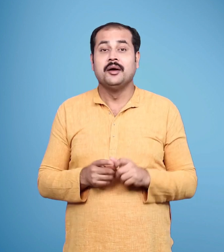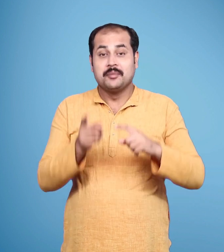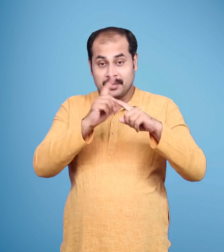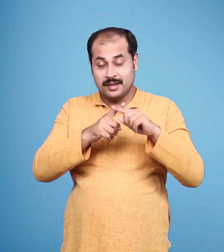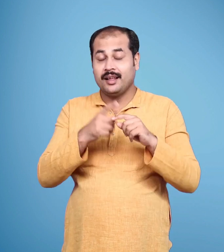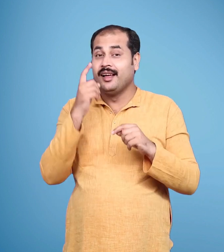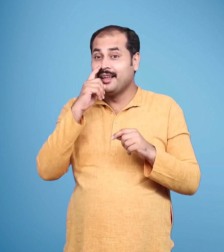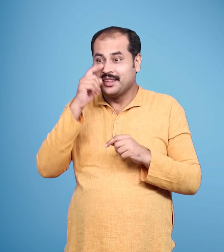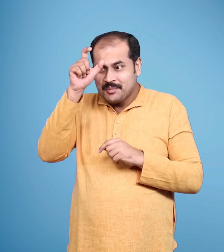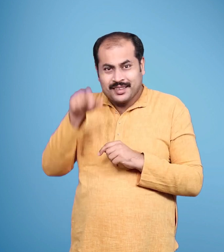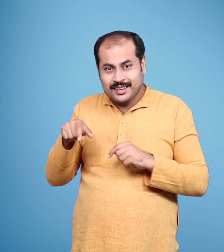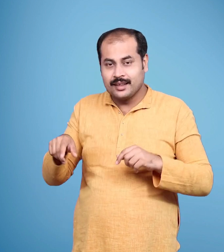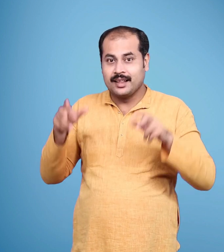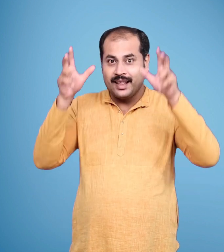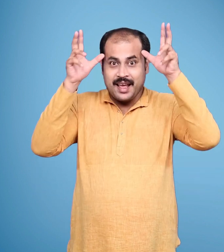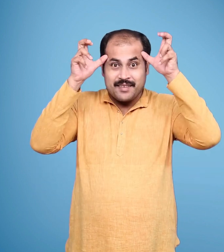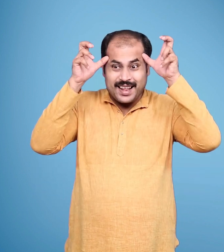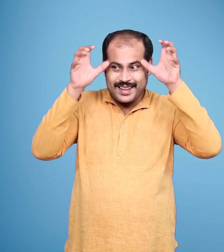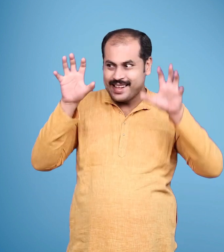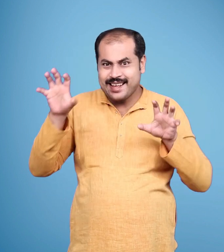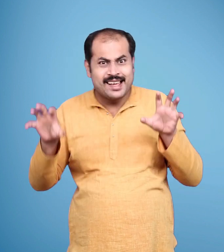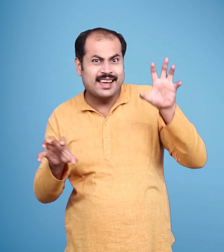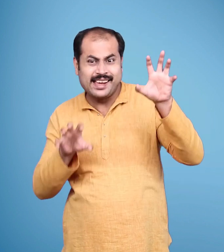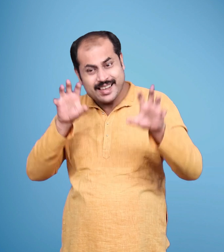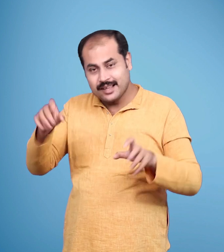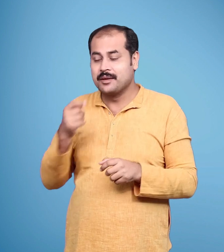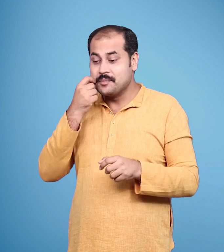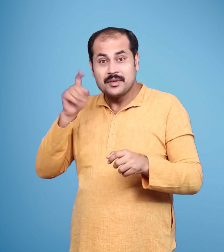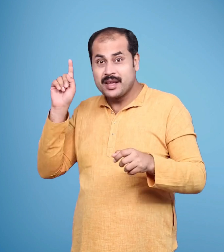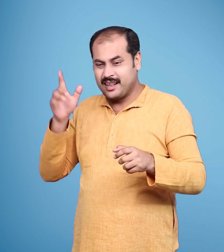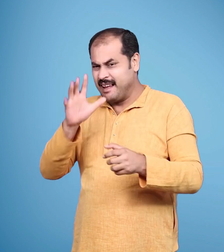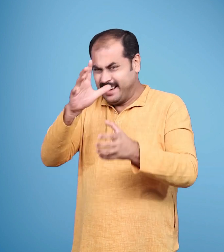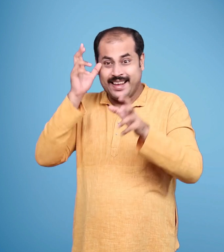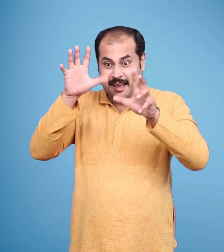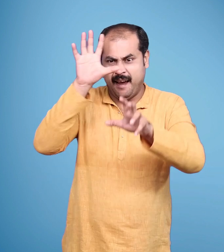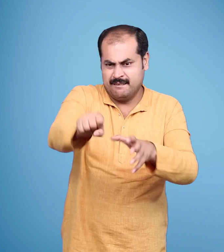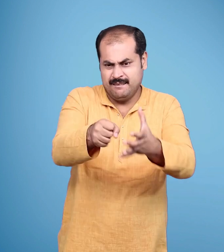एक राक्षसी पिता को खीच कर ले जा रही है